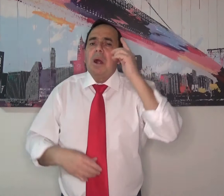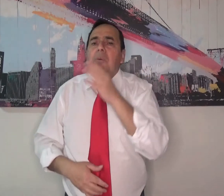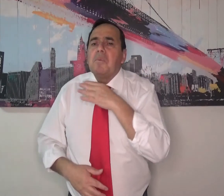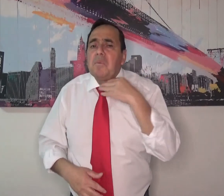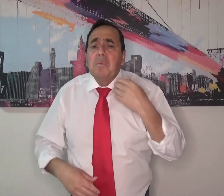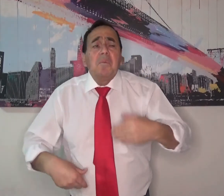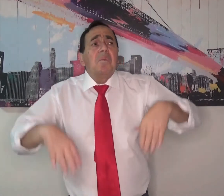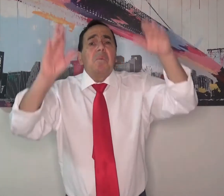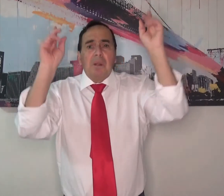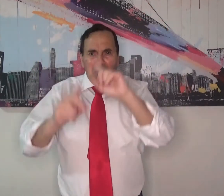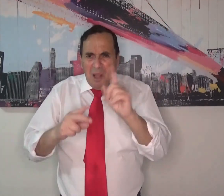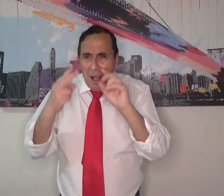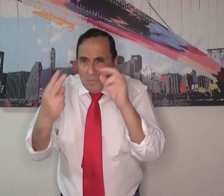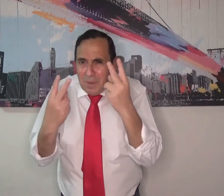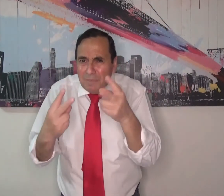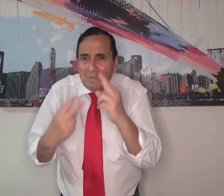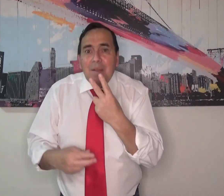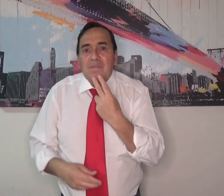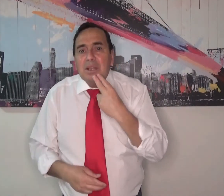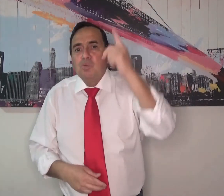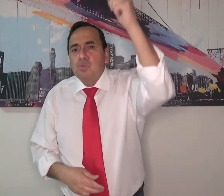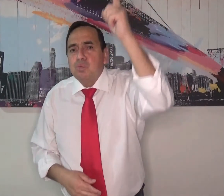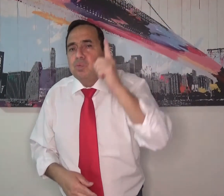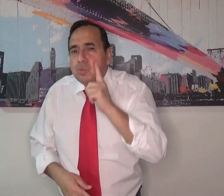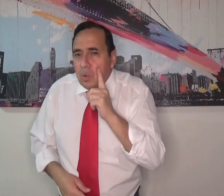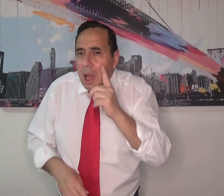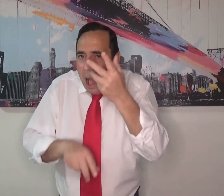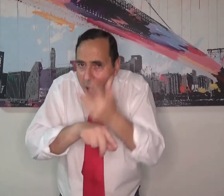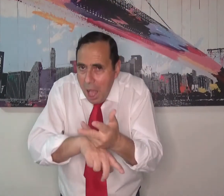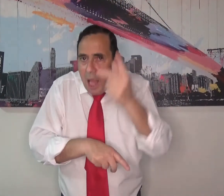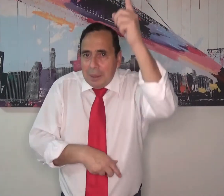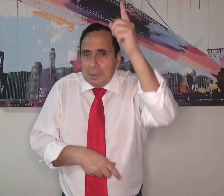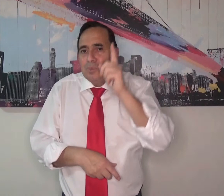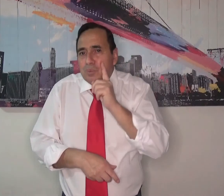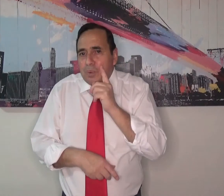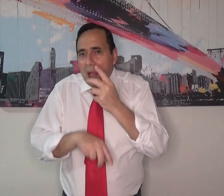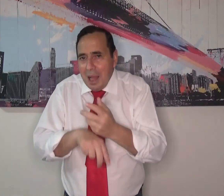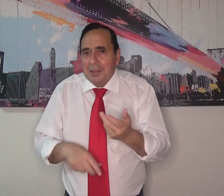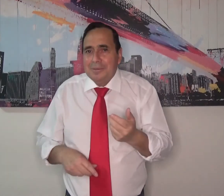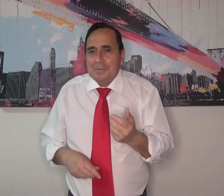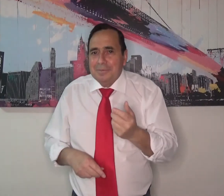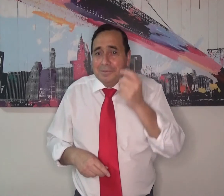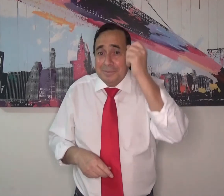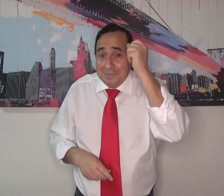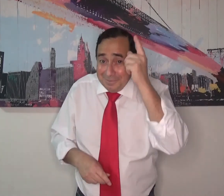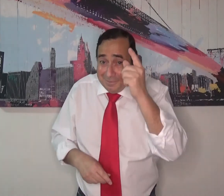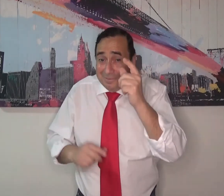Van a poder descubrir. Allá vamos a saber. Va a haber tiempo para hablar con Dios, para